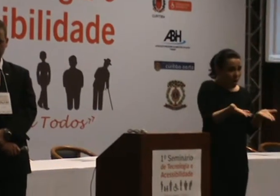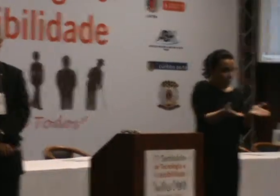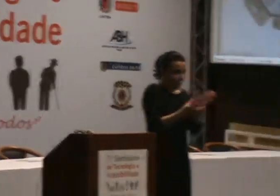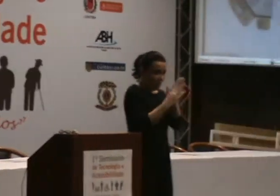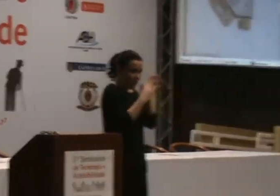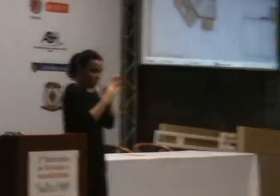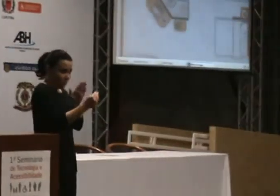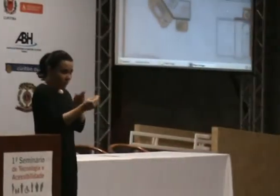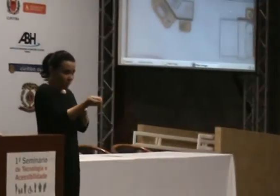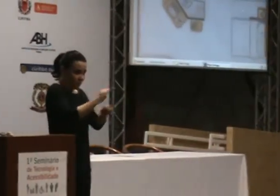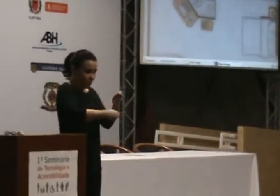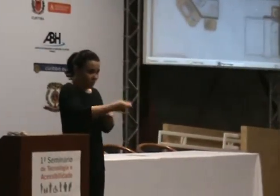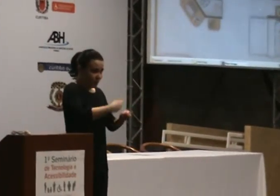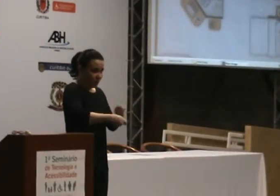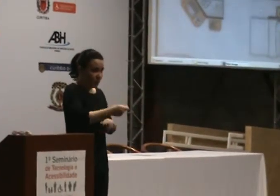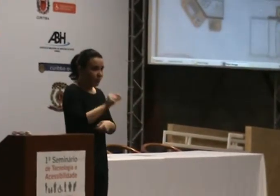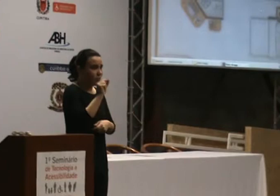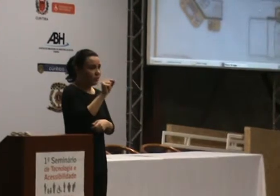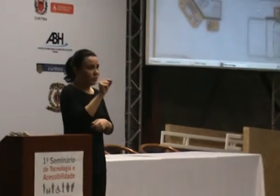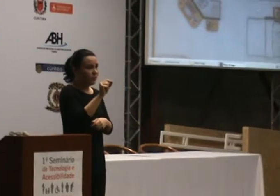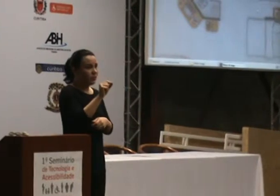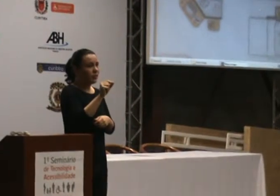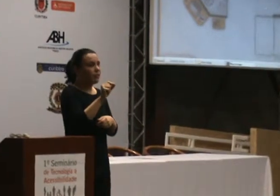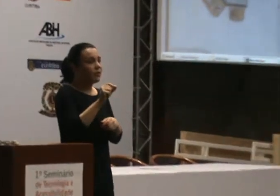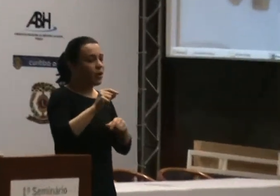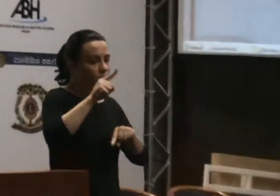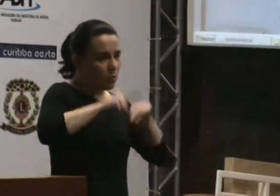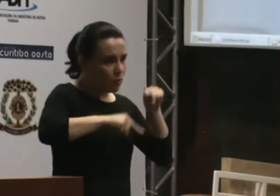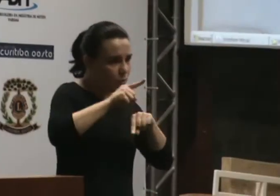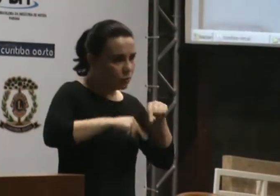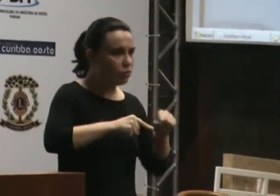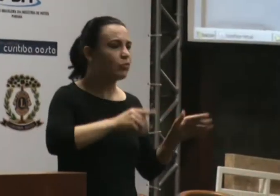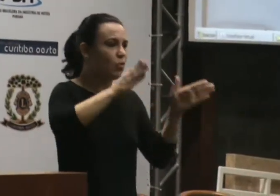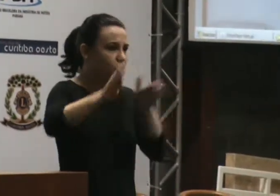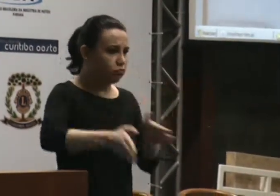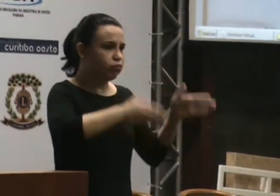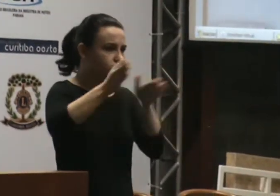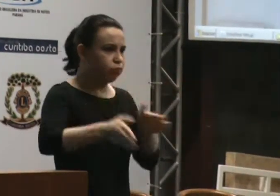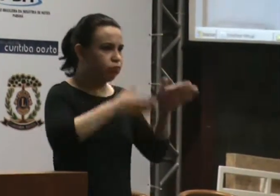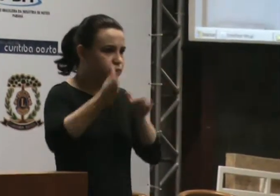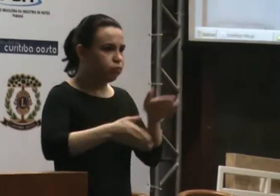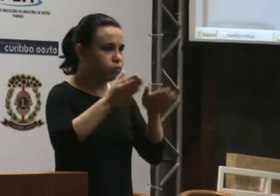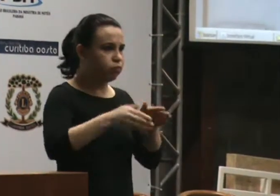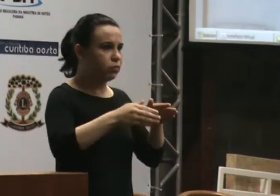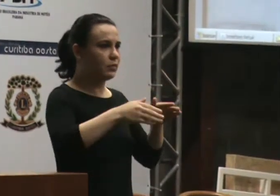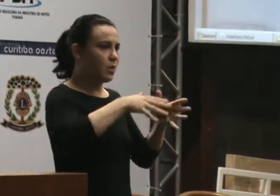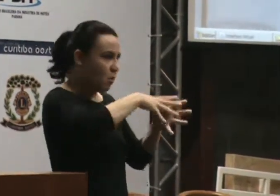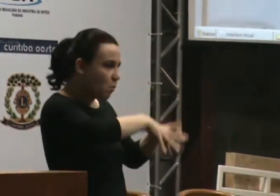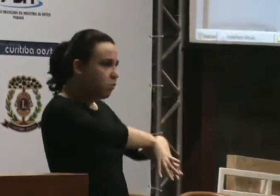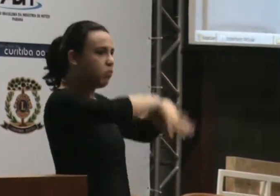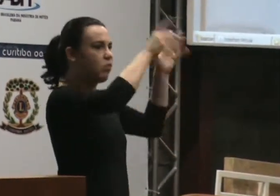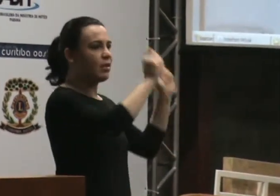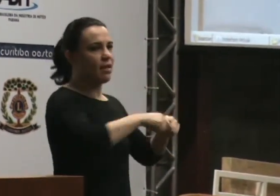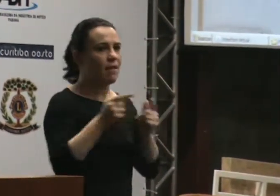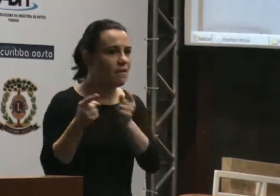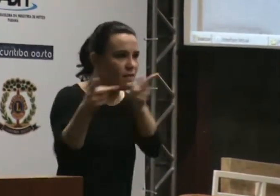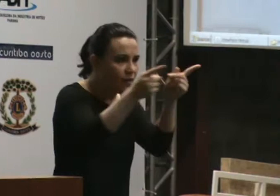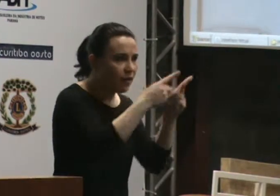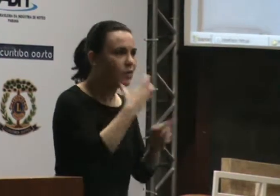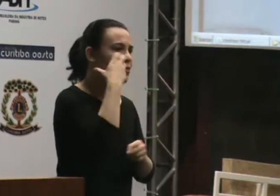é replicar o produto que você tem no mundo. E como cada caso,